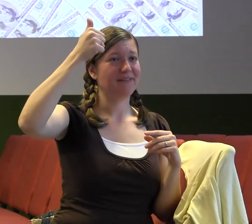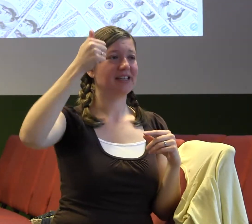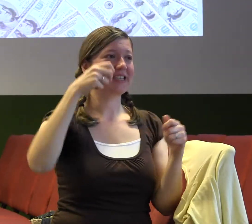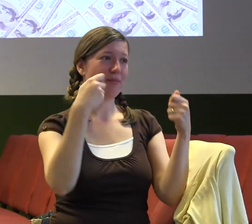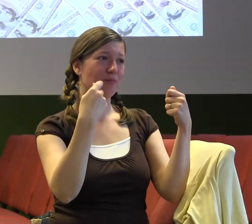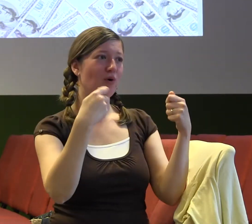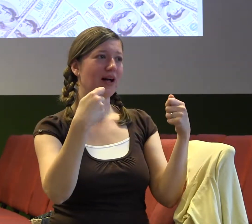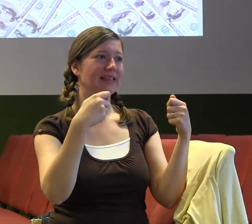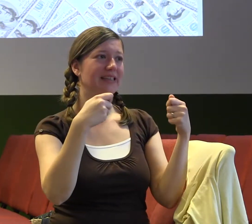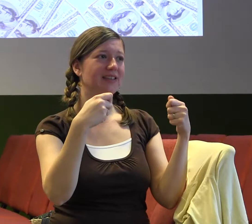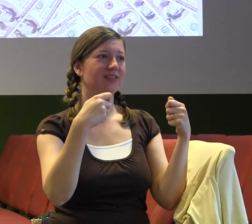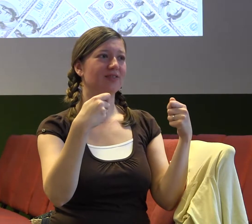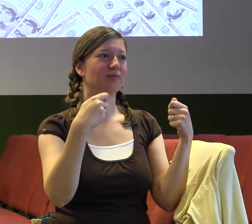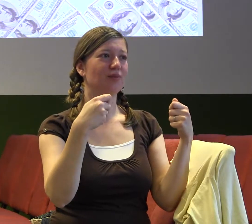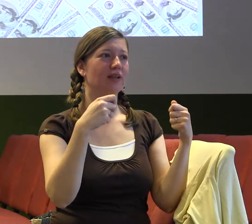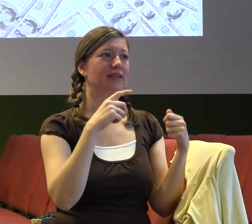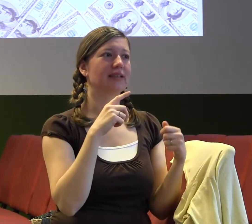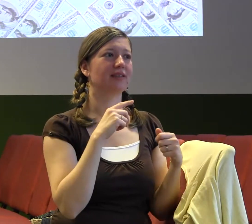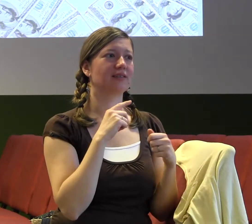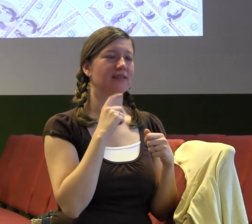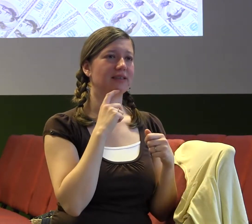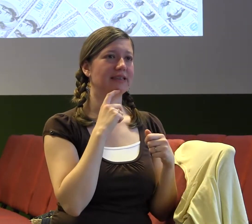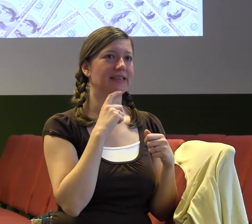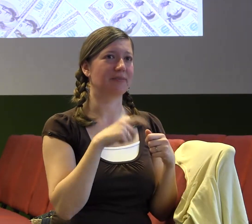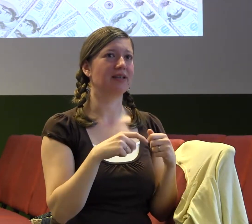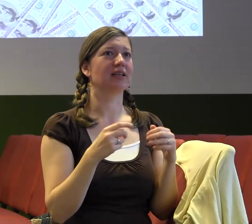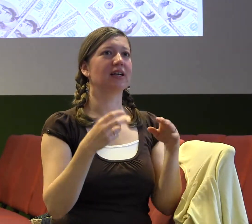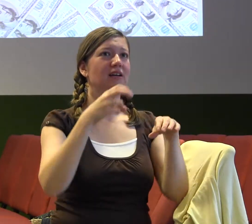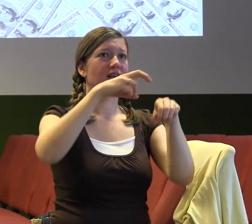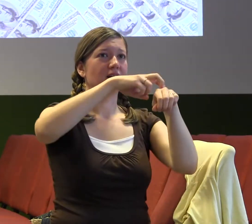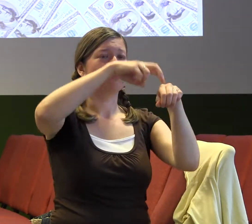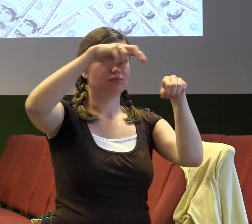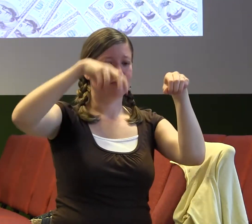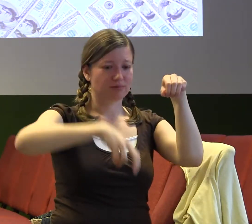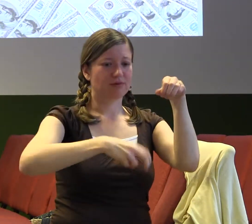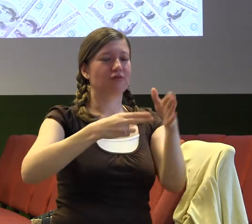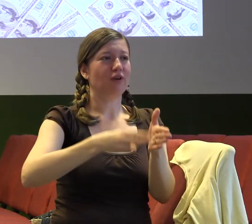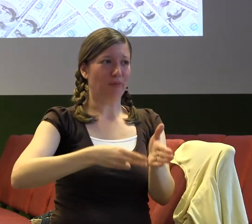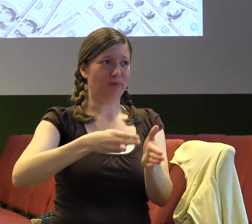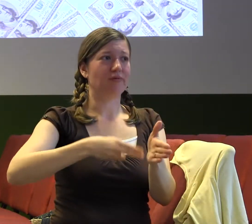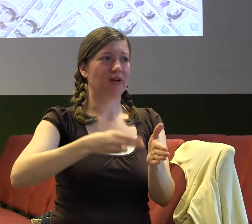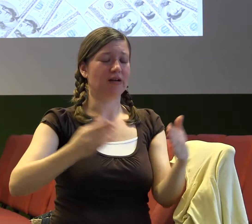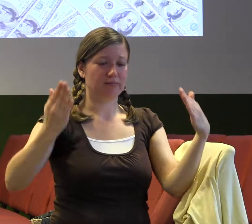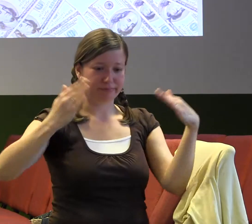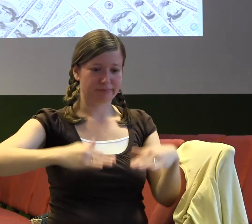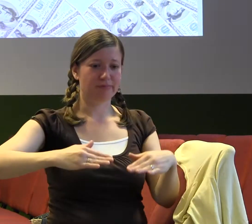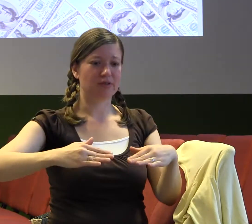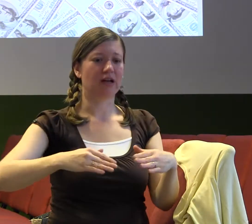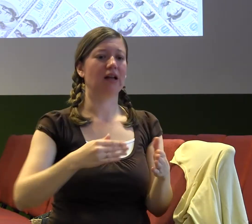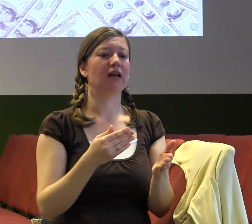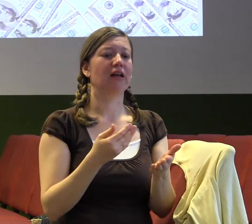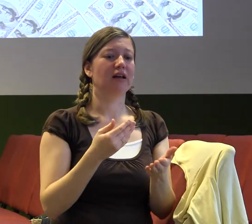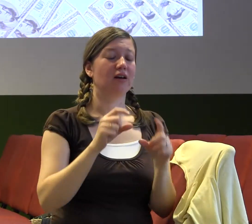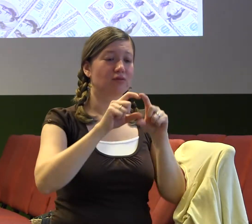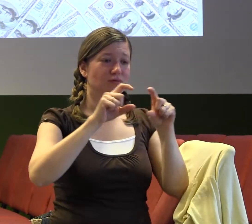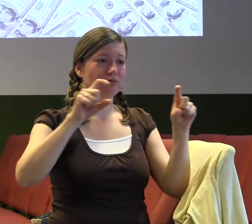pátý nejbohatší, pardon, Němec, skočil pod vlak kvůli tomu, že prostě psychicky nezvládal to, že mu zbyla jen jedna miliarda